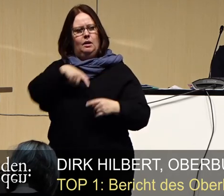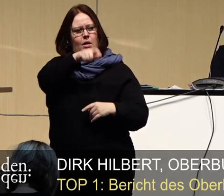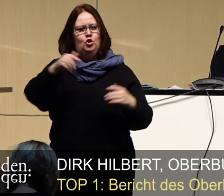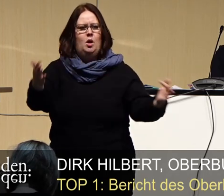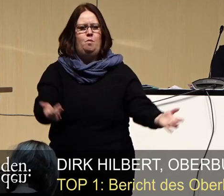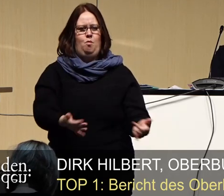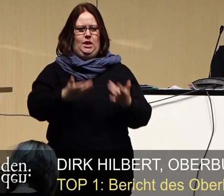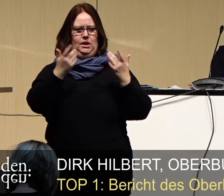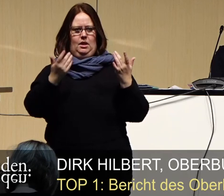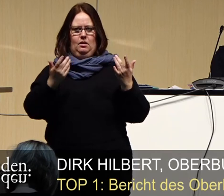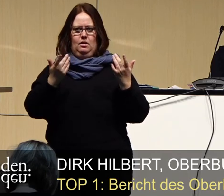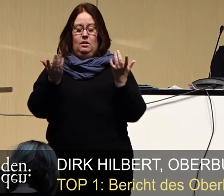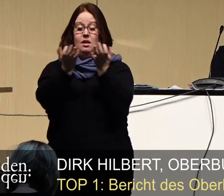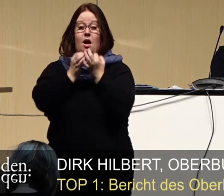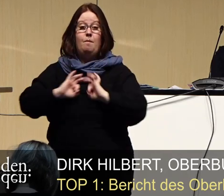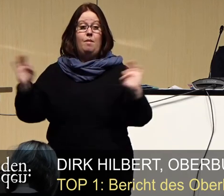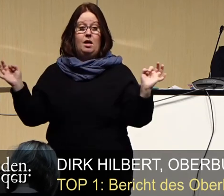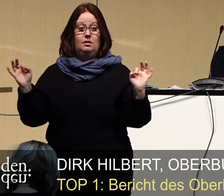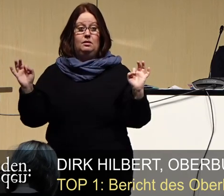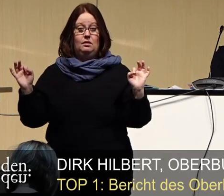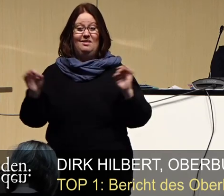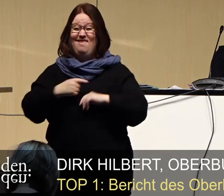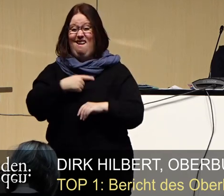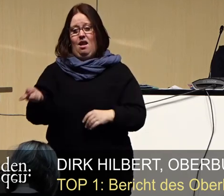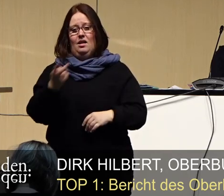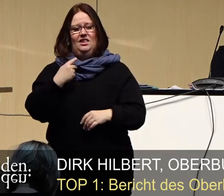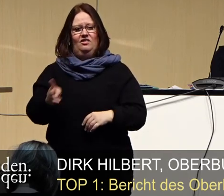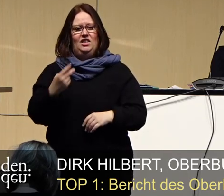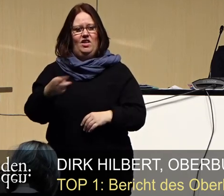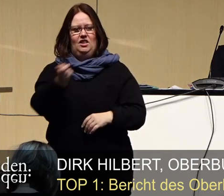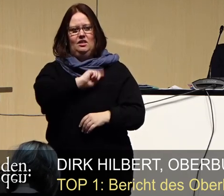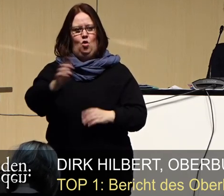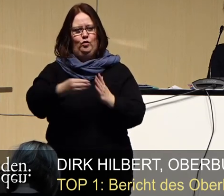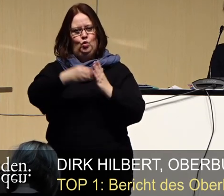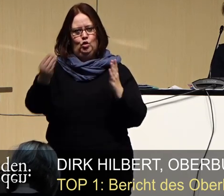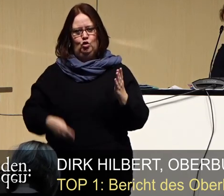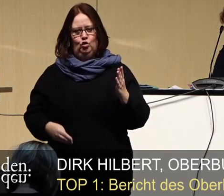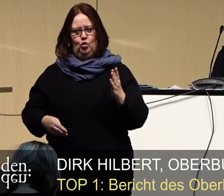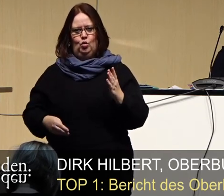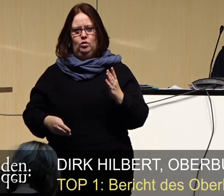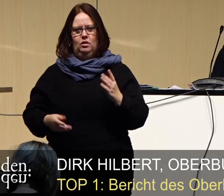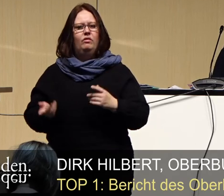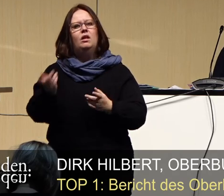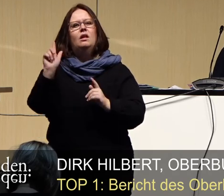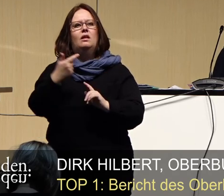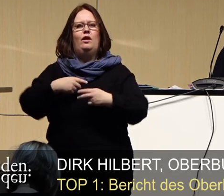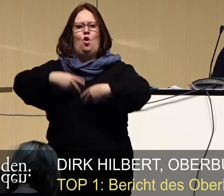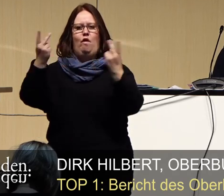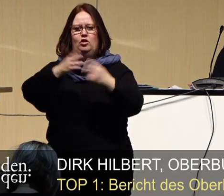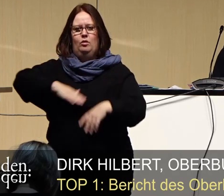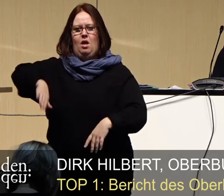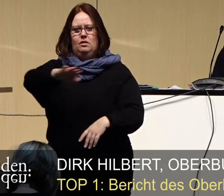mobilisieren. Am besten alle 22.000 unter Zeichnung der Petition keine öffentlichen Plätze.